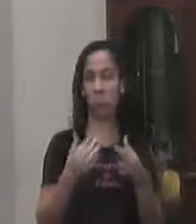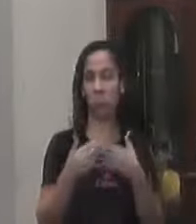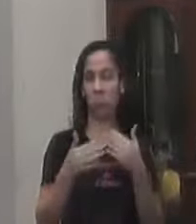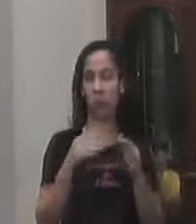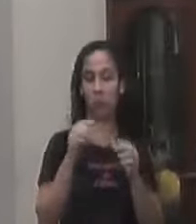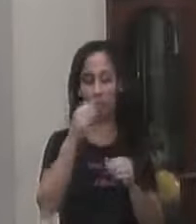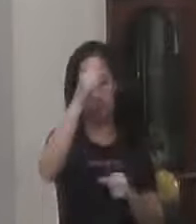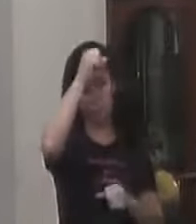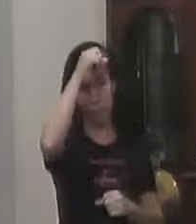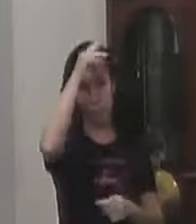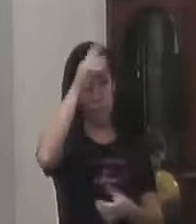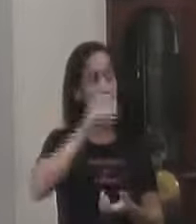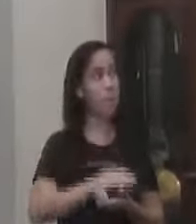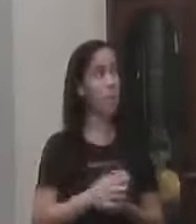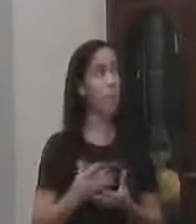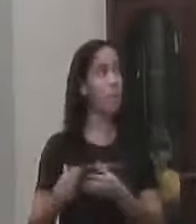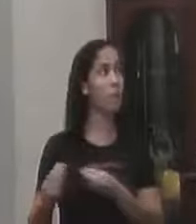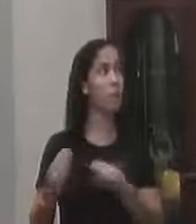efeito Não tem ainda